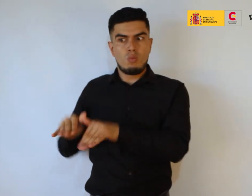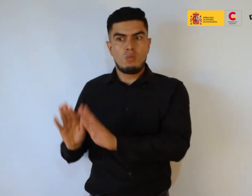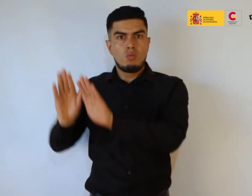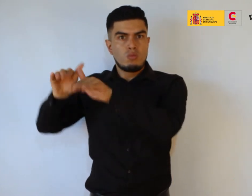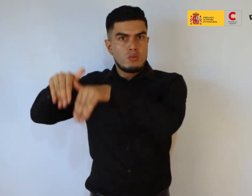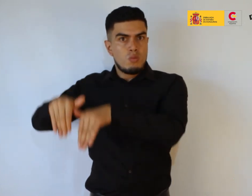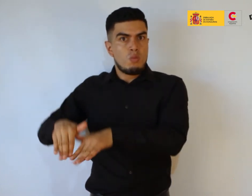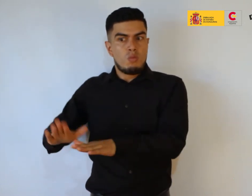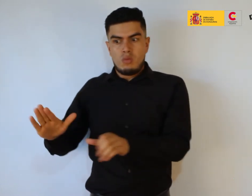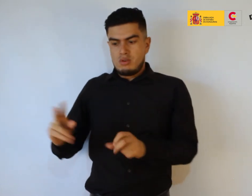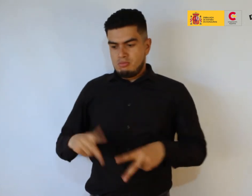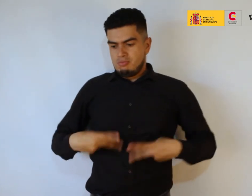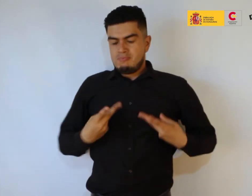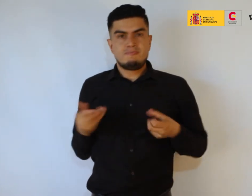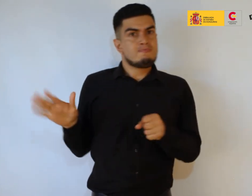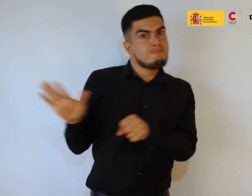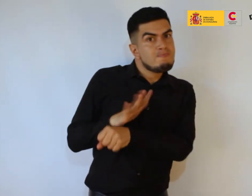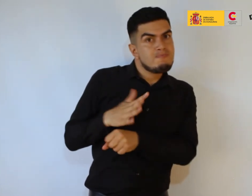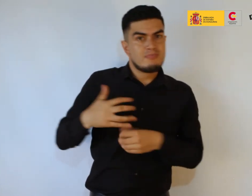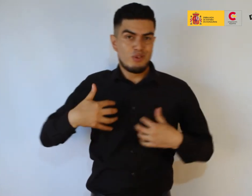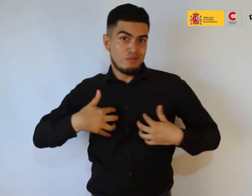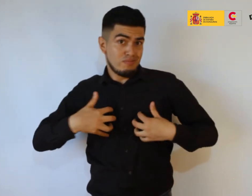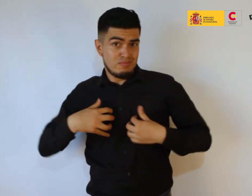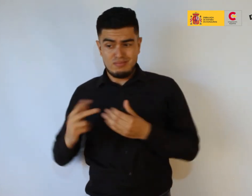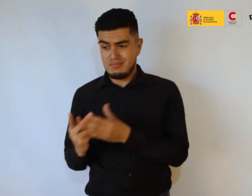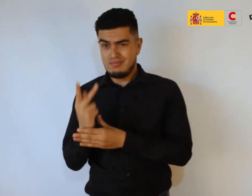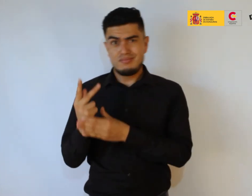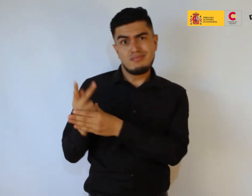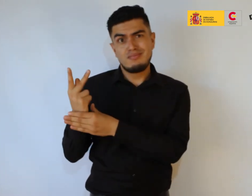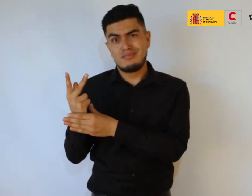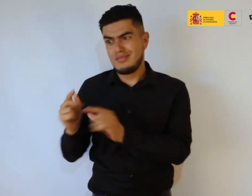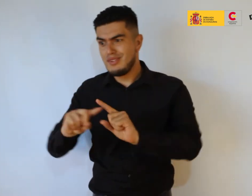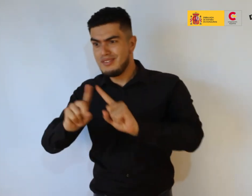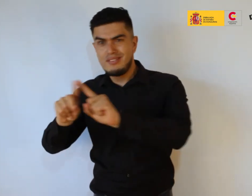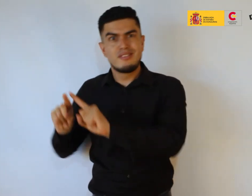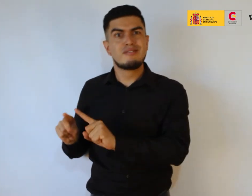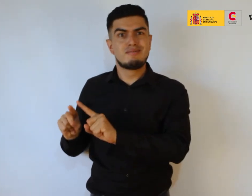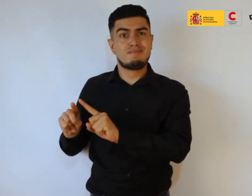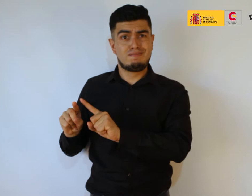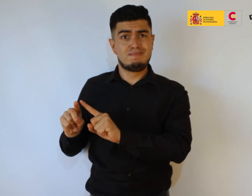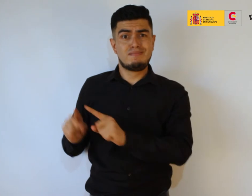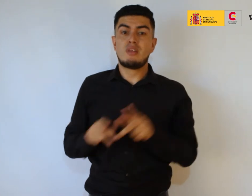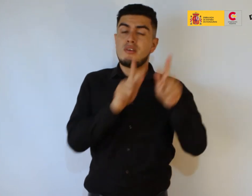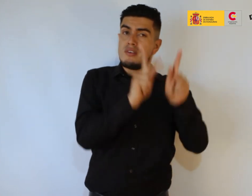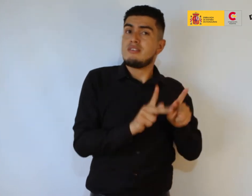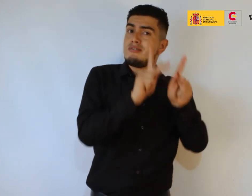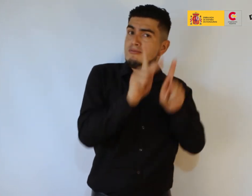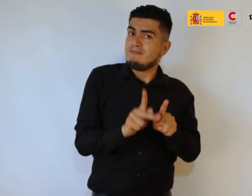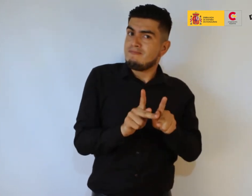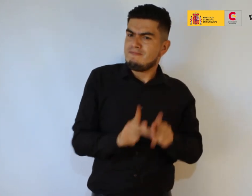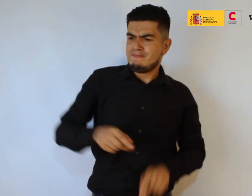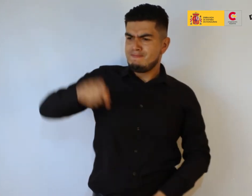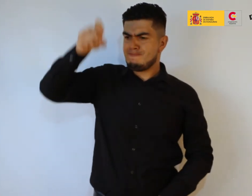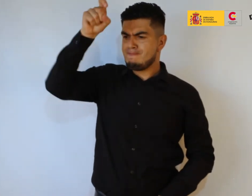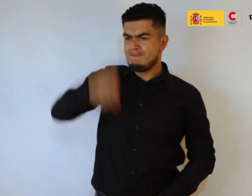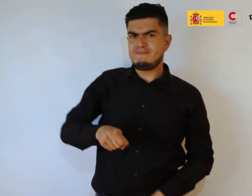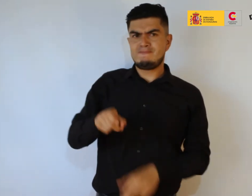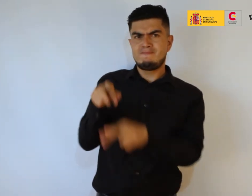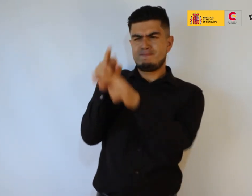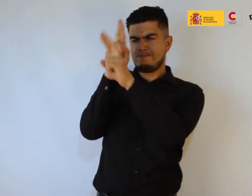tener una visión más horizontal de los organismos, no estamos por encima, sino que el océano es también una víctima